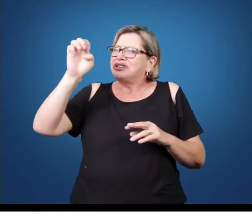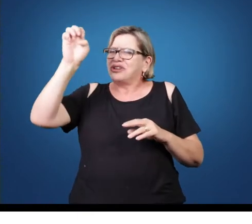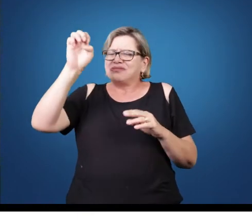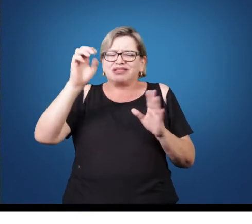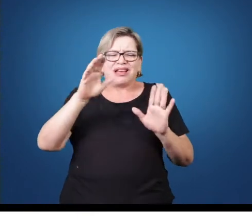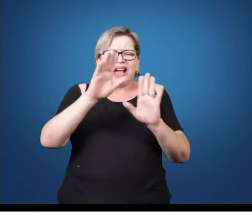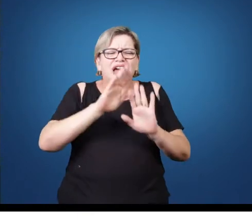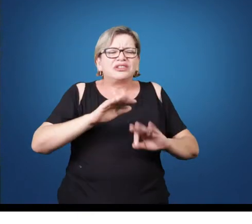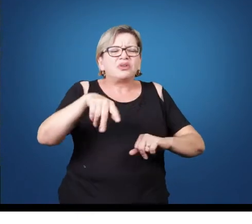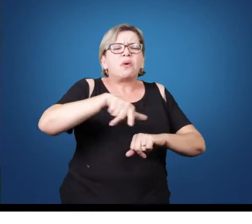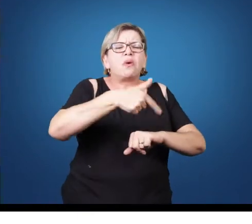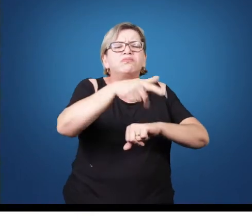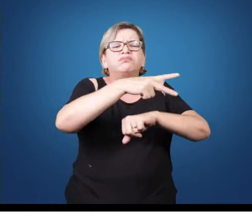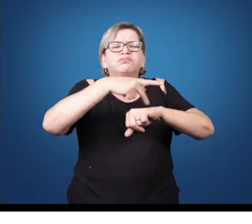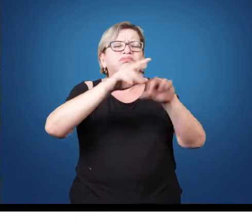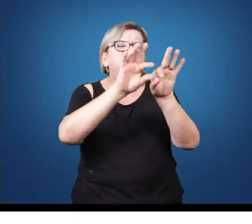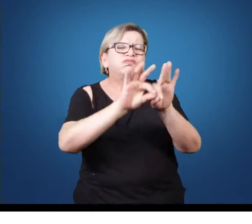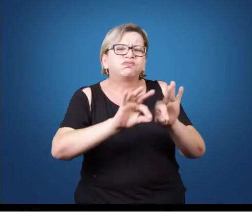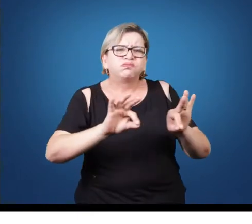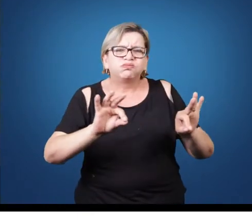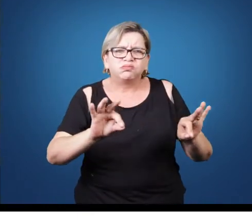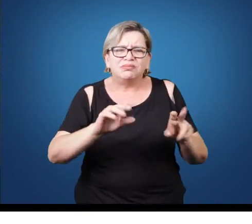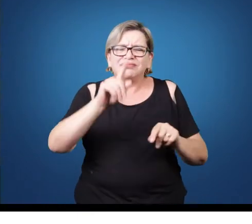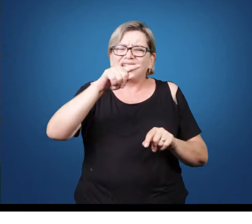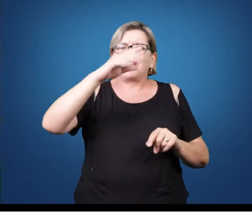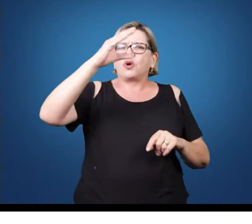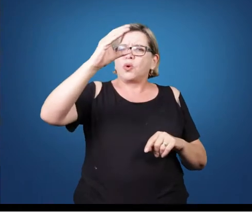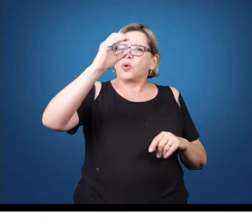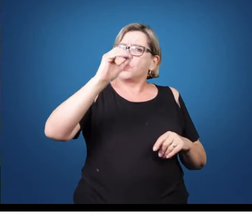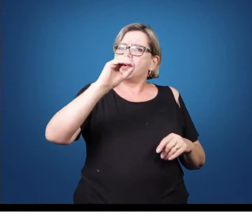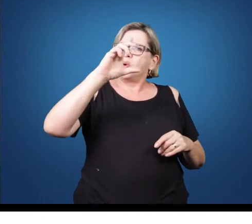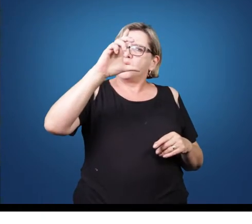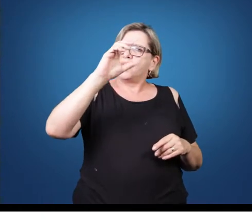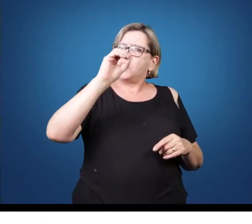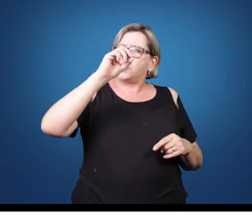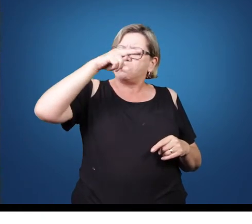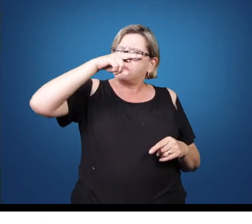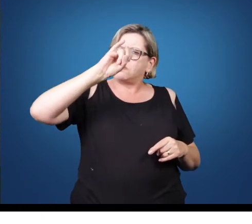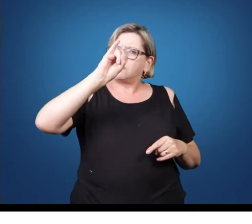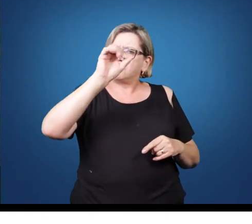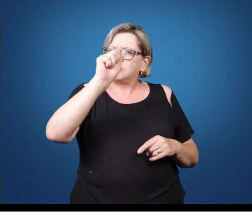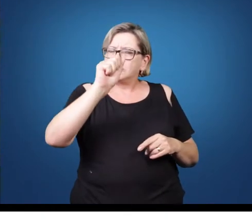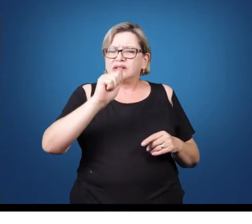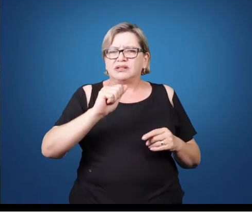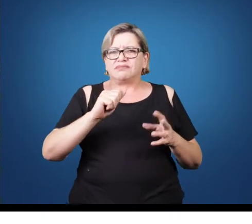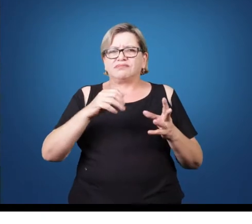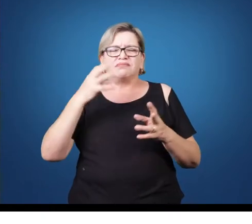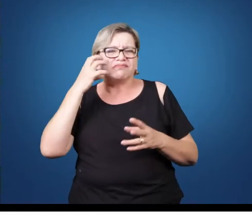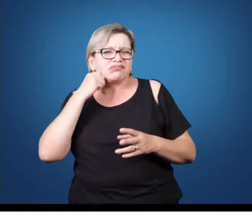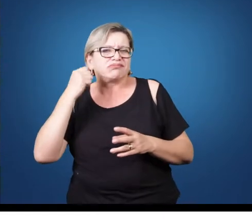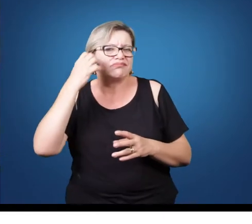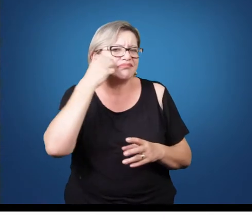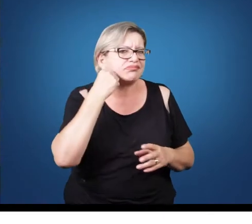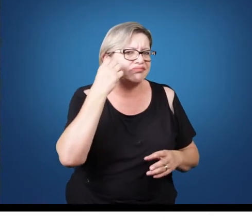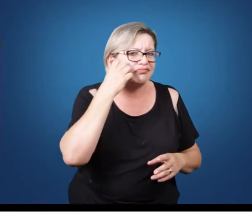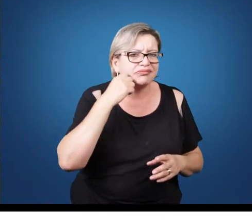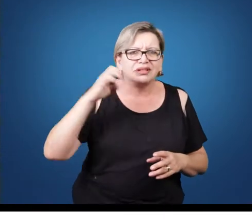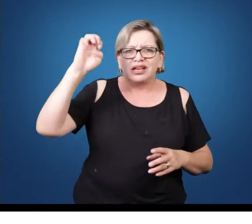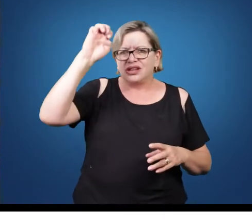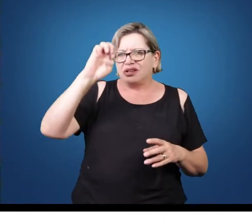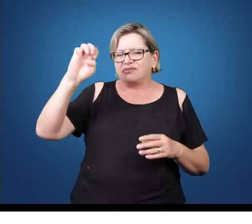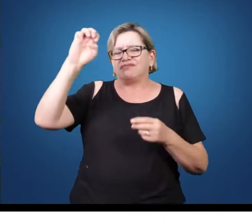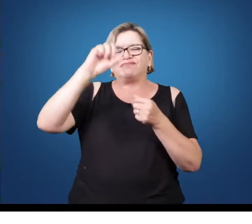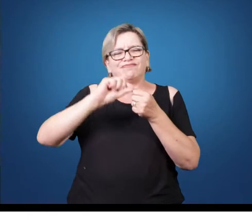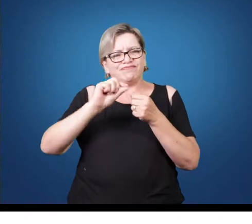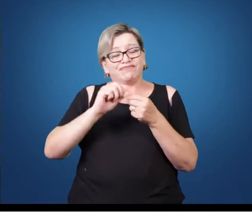colônias que deviam ser exploradas, e a gente conhece bem a história da exploração que a Europa promoveu no